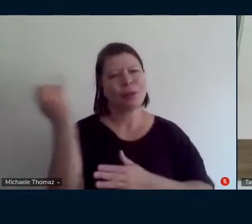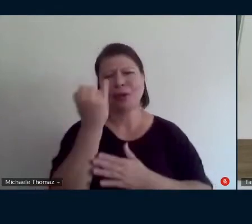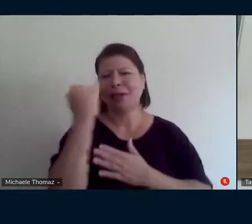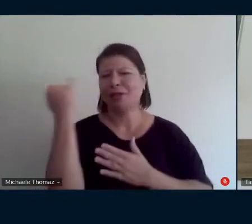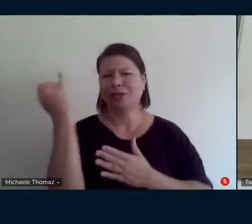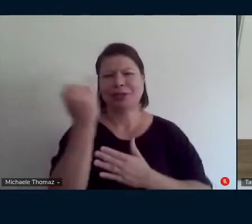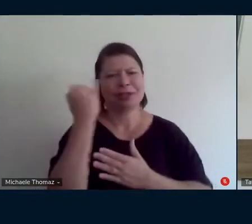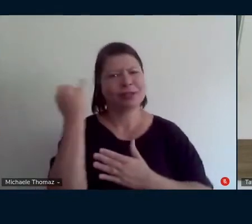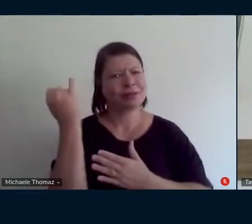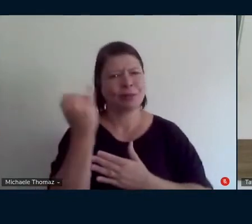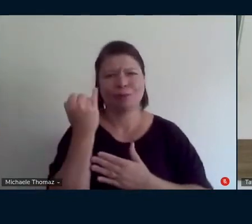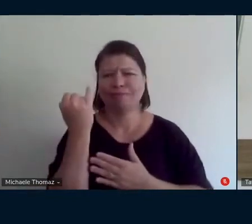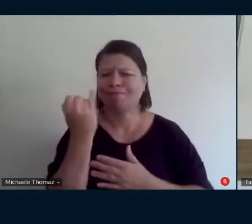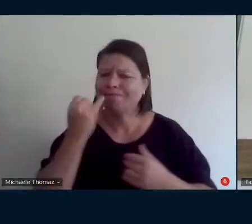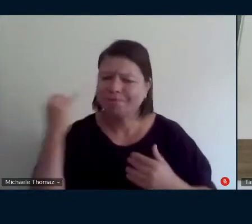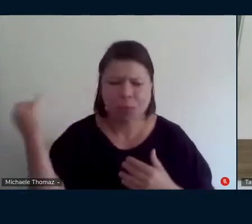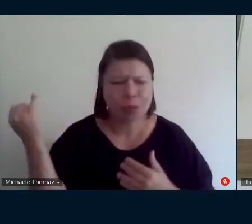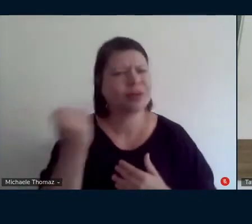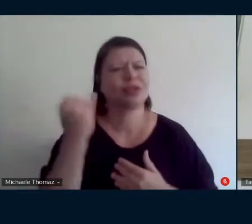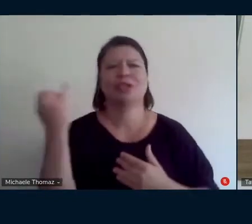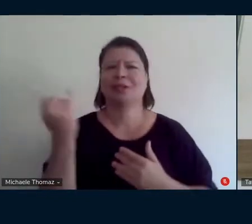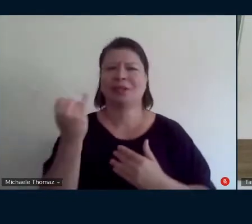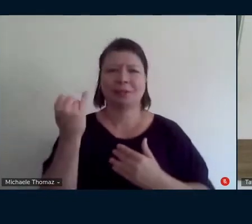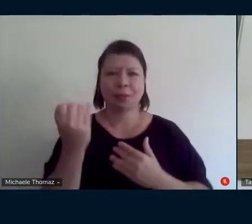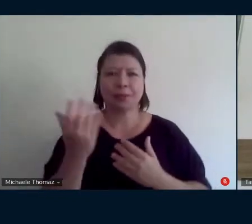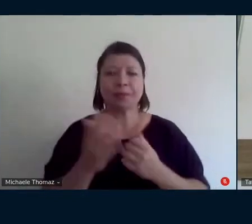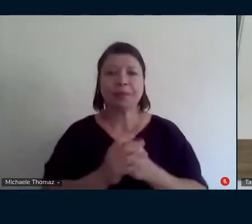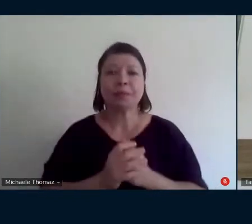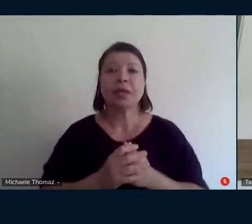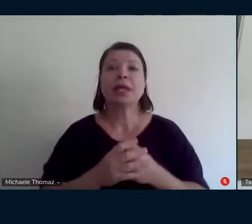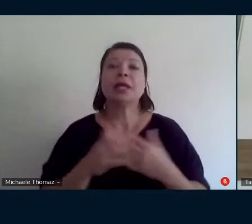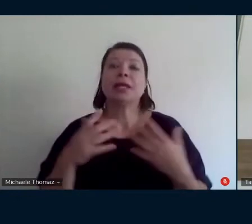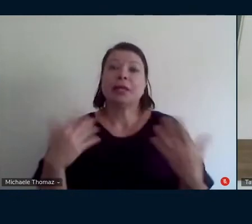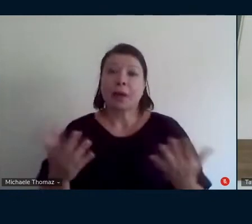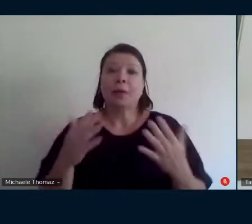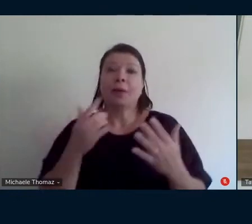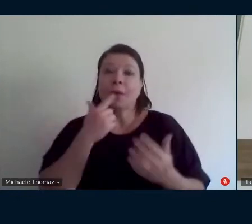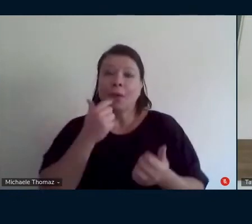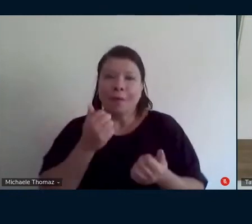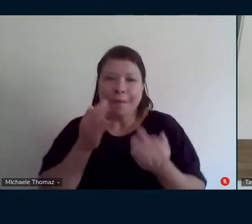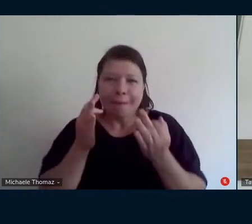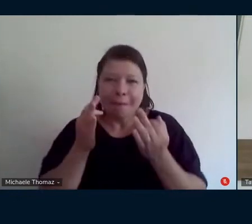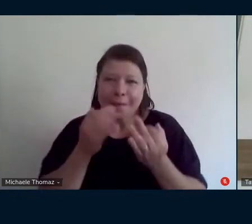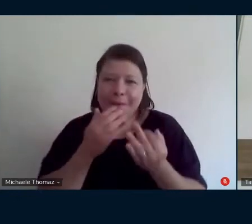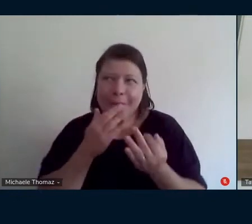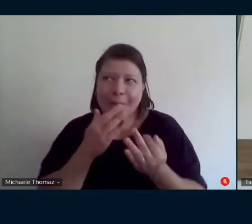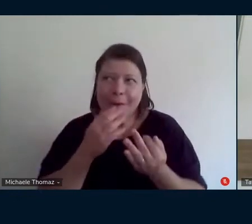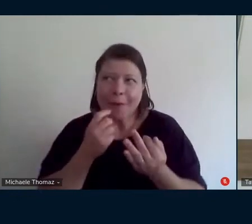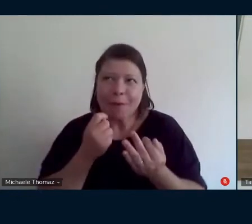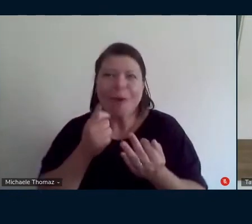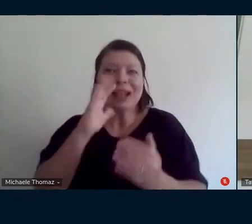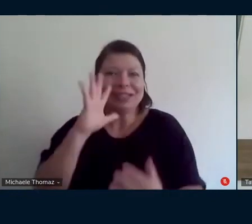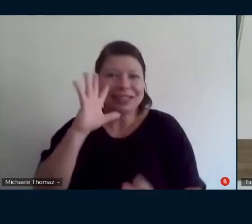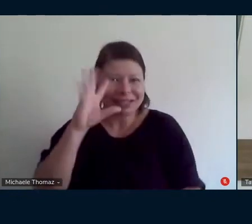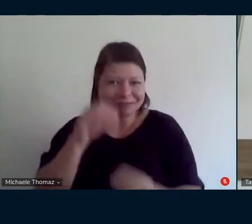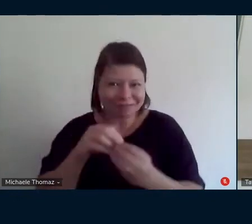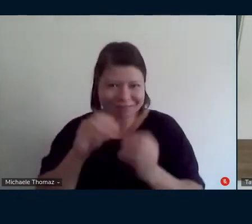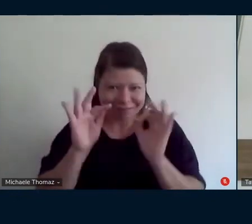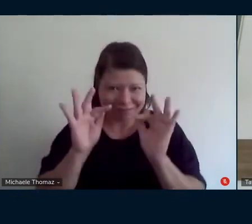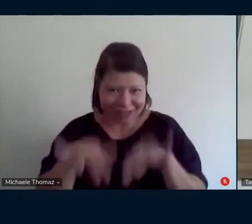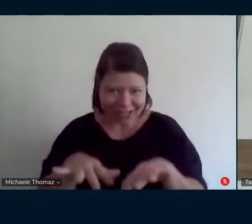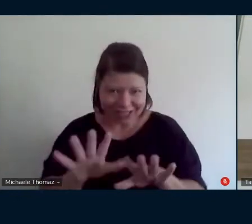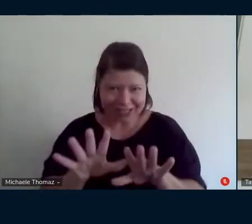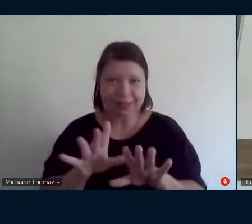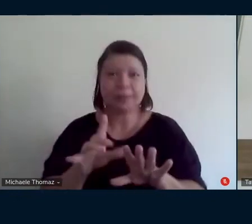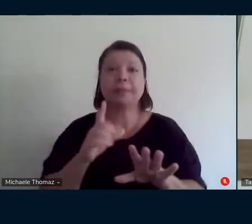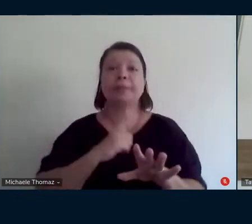e aí para finalizar eu queria falar só de alguns pontos bem bem rápidos assim primeiro os QR